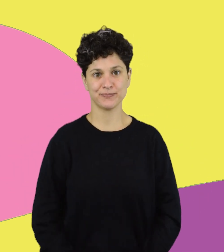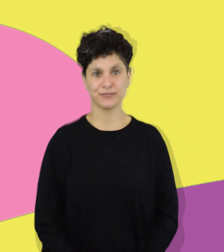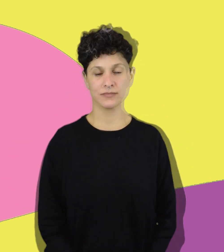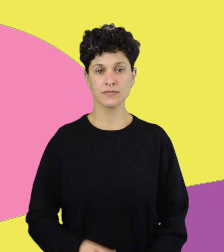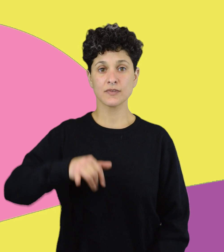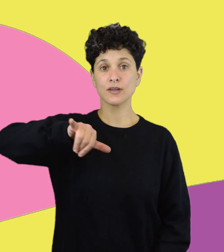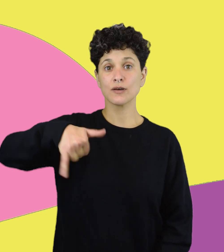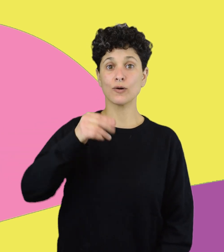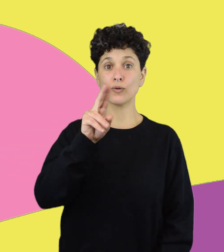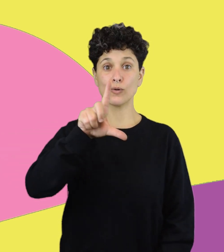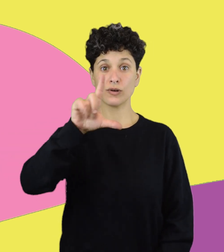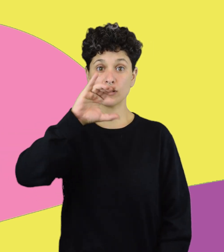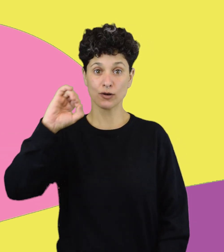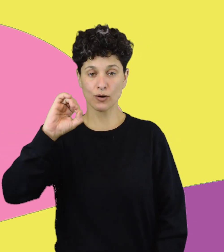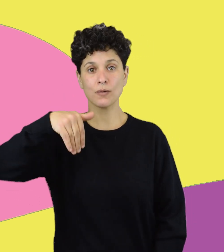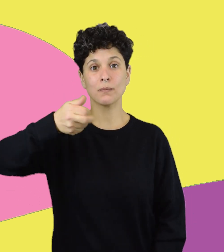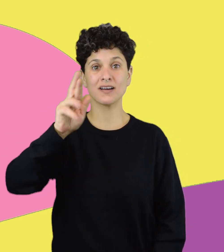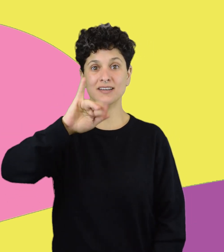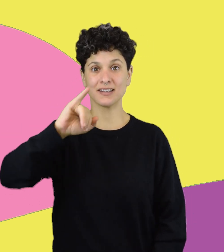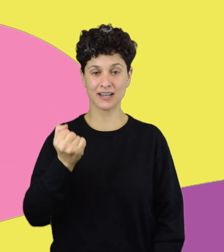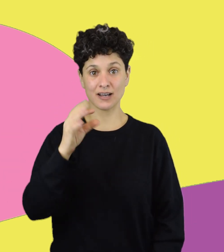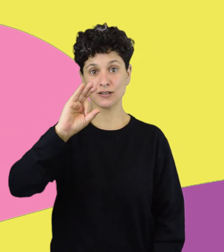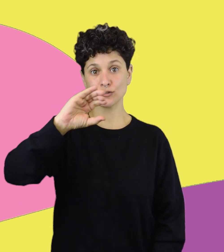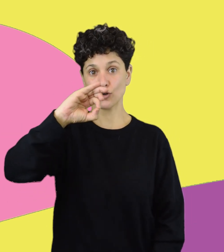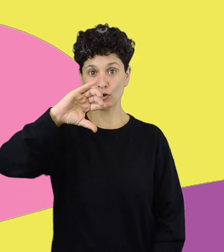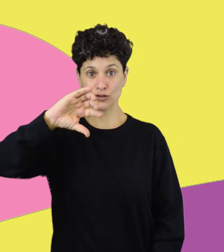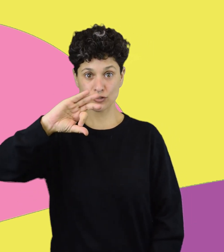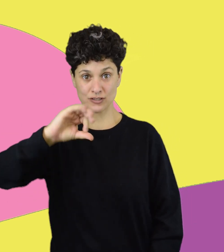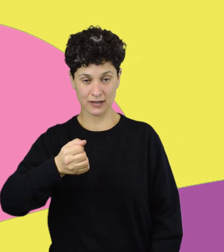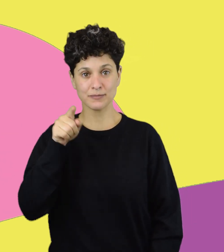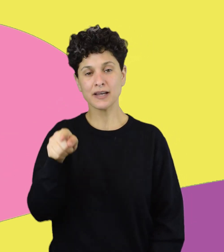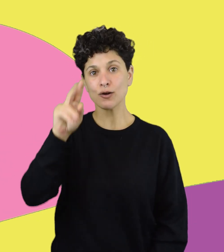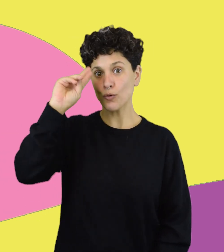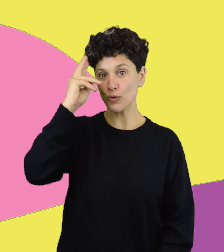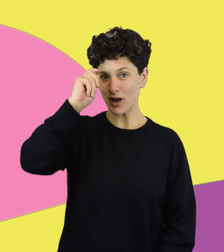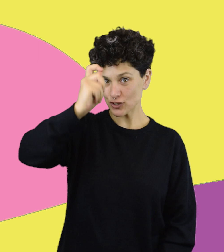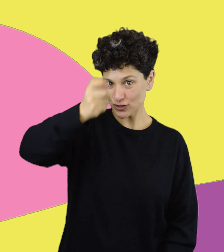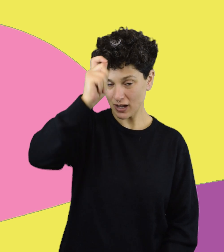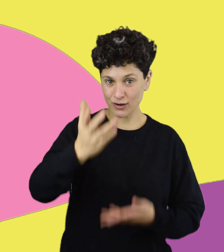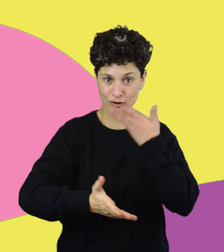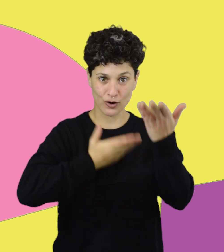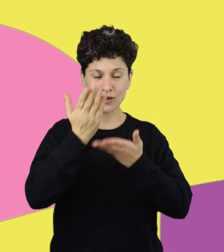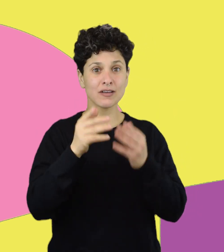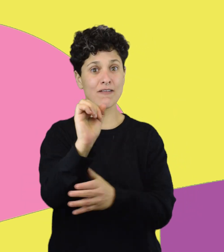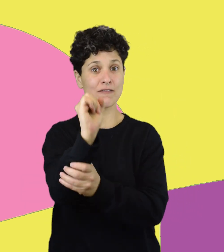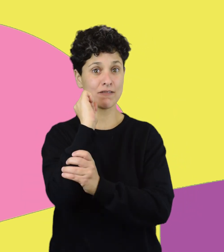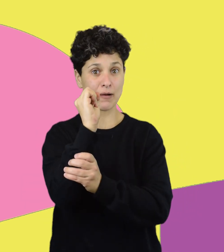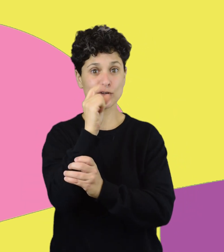Julio María Sosa fue un cantante uruguayo de tango que disfrutó de mucha fama entre 1950 y